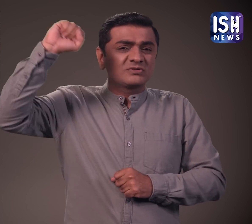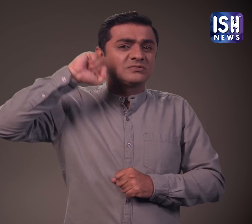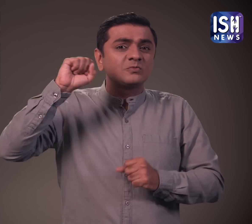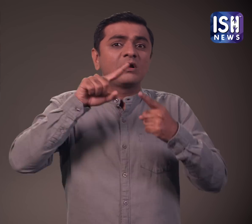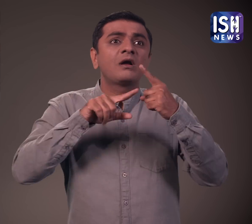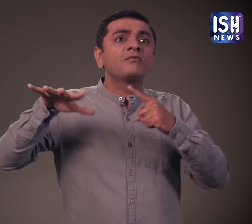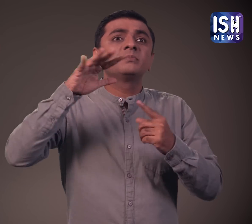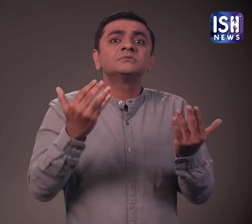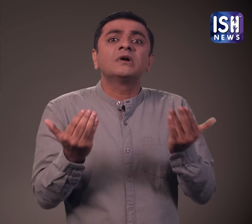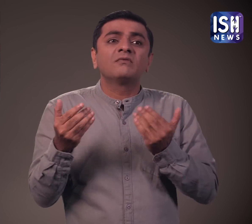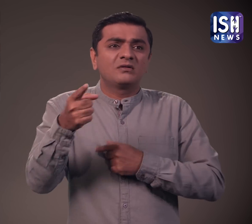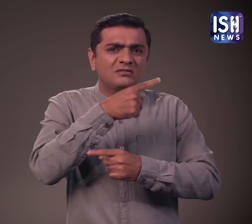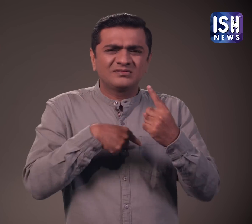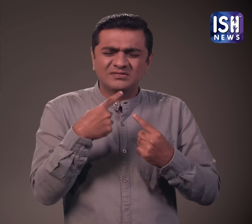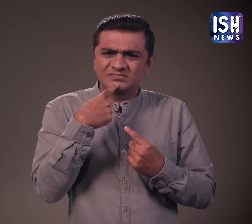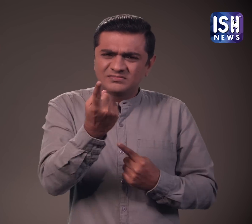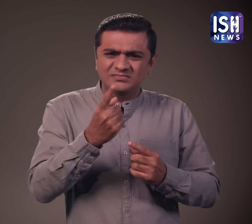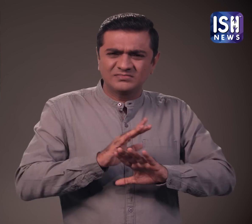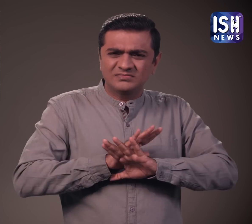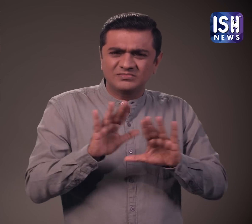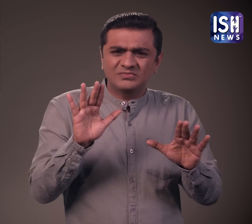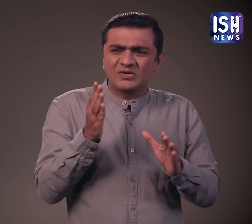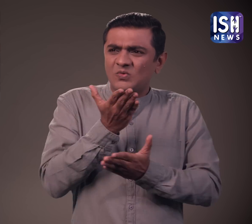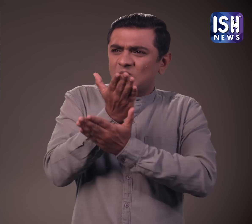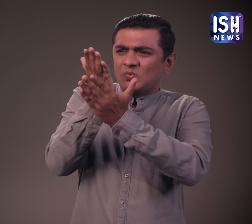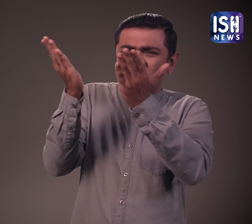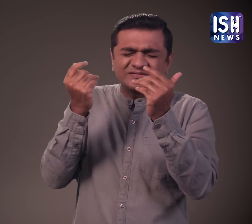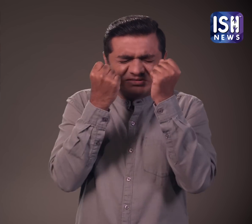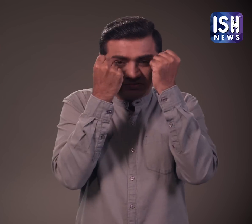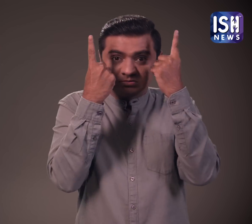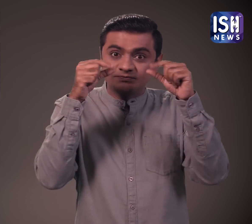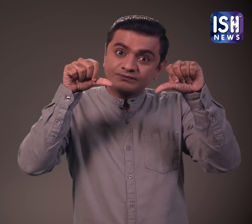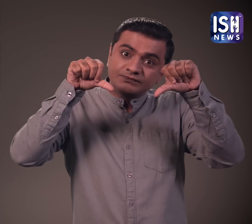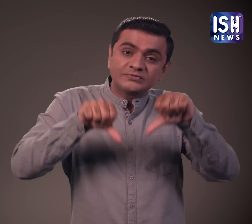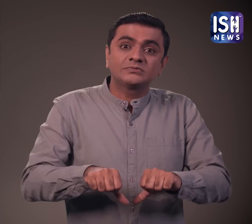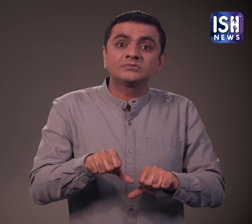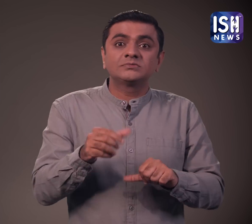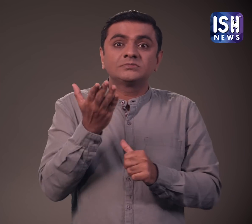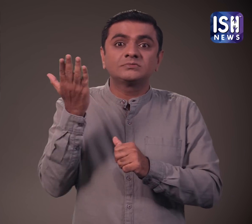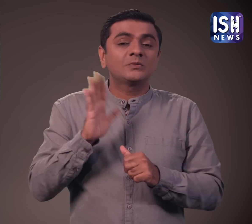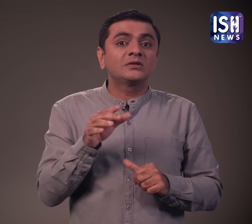उनके अनुसार लोग यह समझने में असफल होते हैं कि विज्ञान ने क्या सित किया है